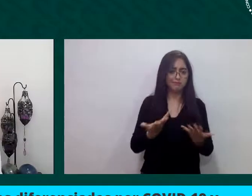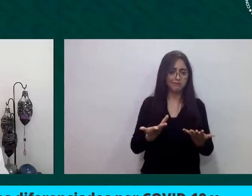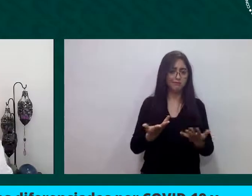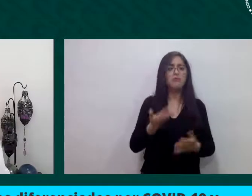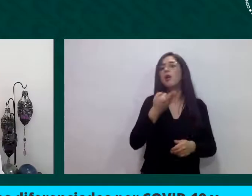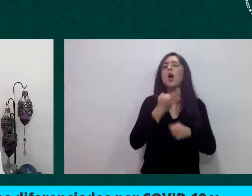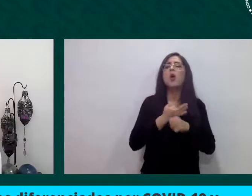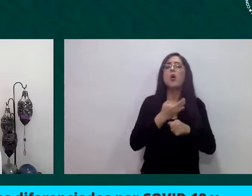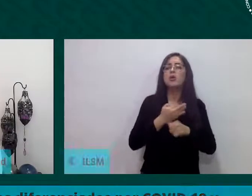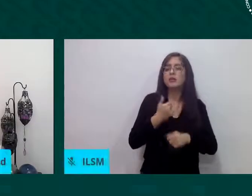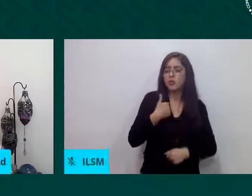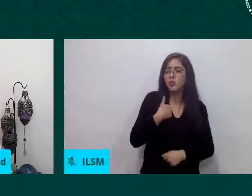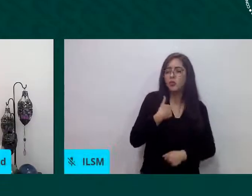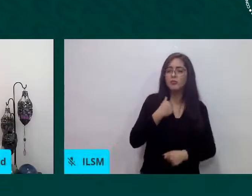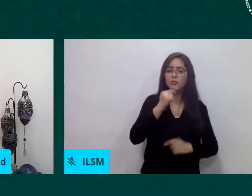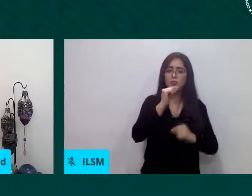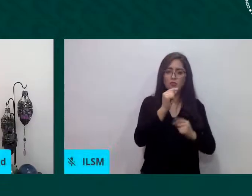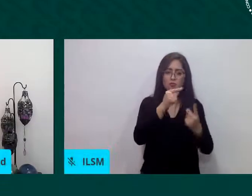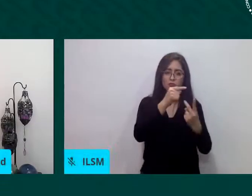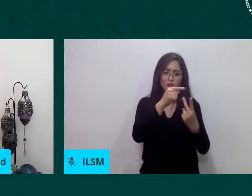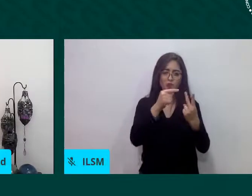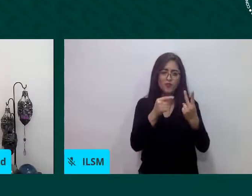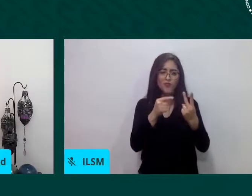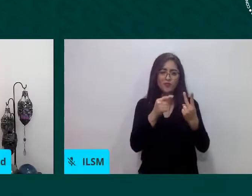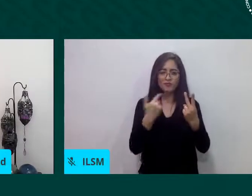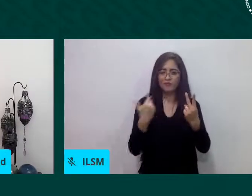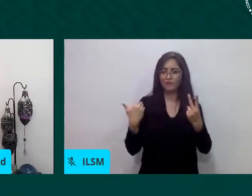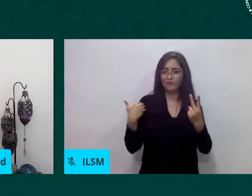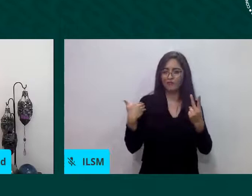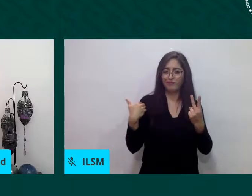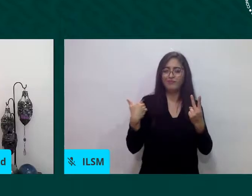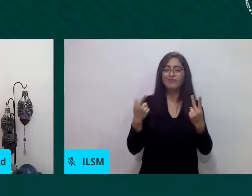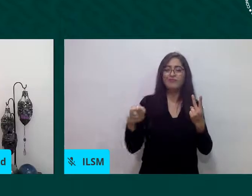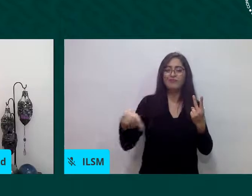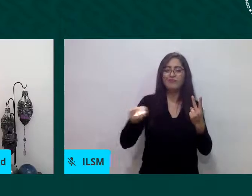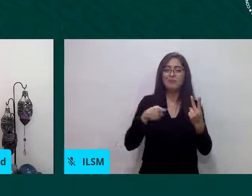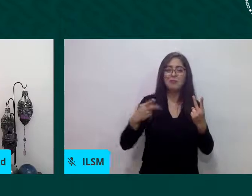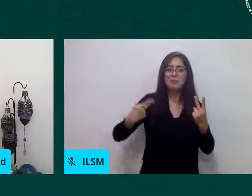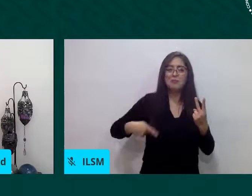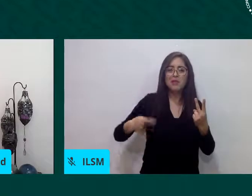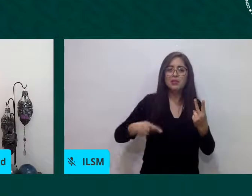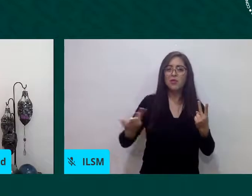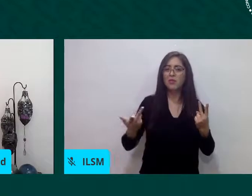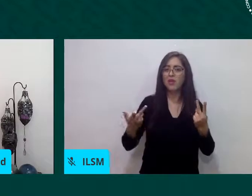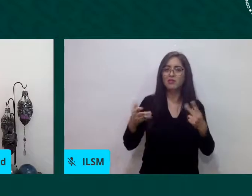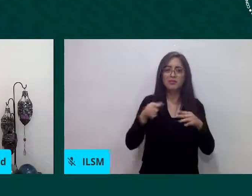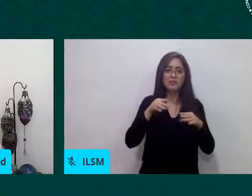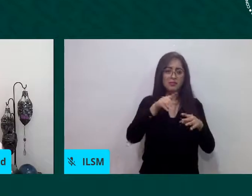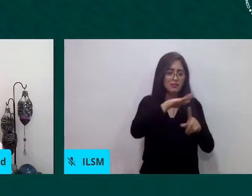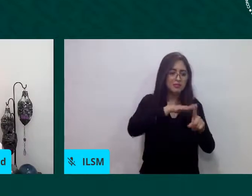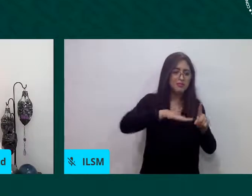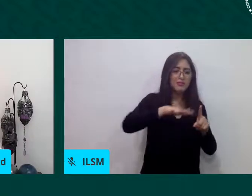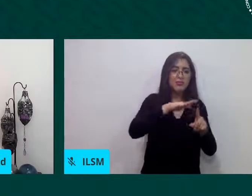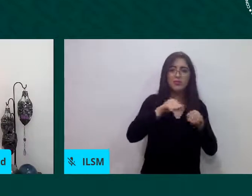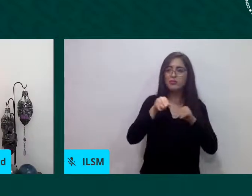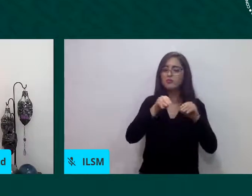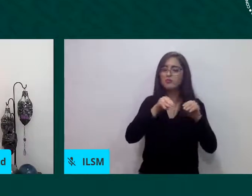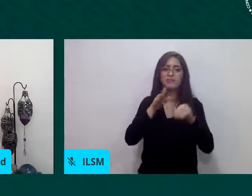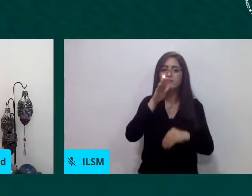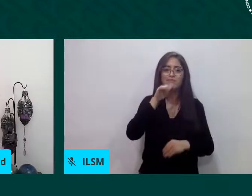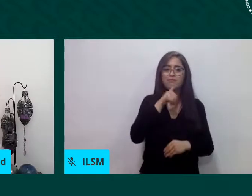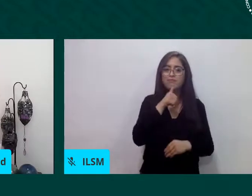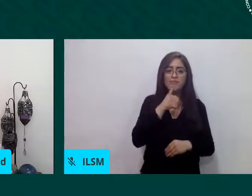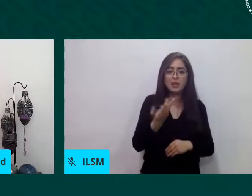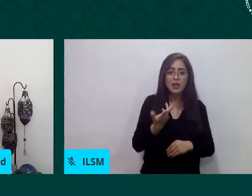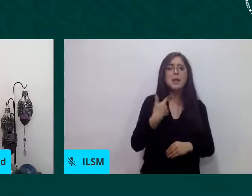elementos respecto de las personas en contextos de movilidad y en unos momentos más justo me gustaría hablar también respecto de las